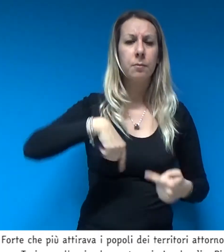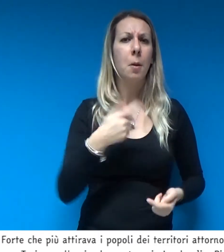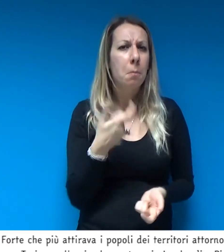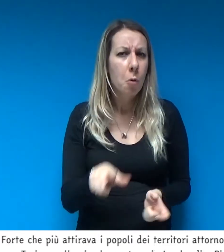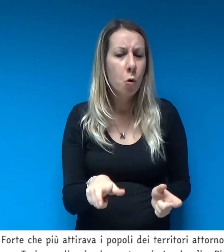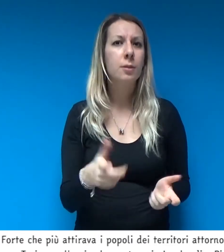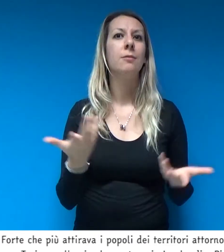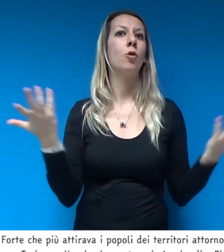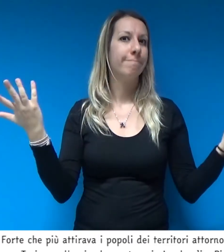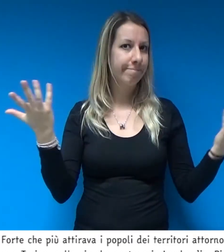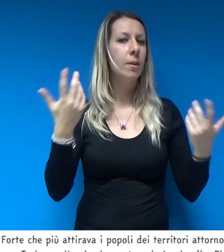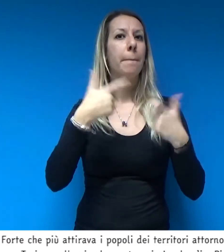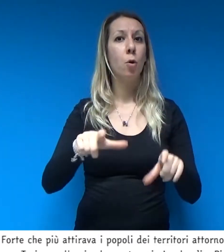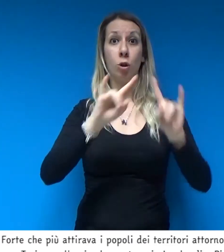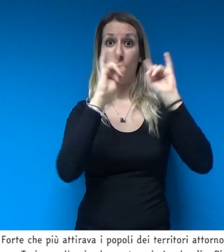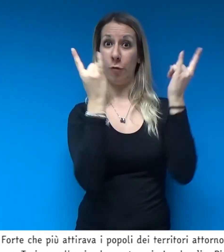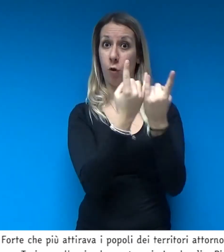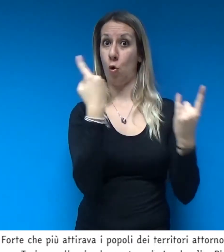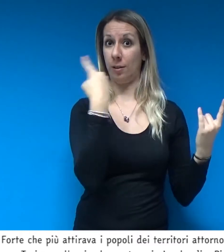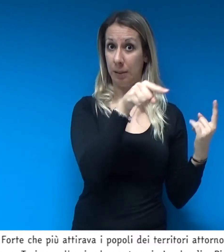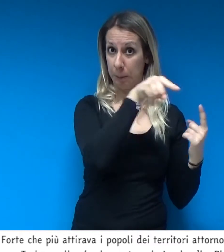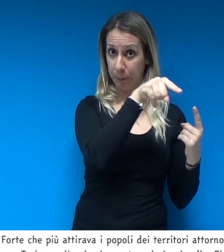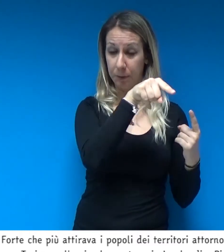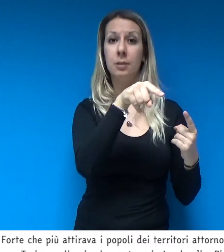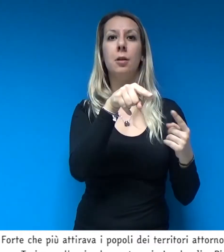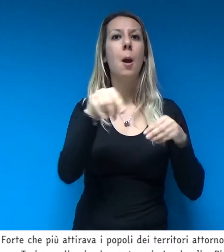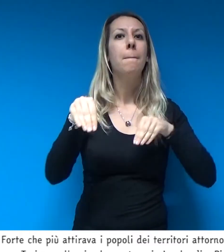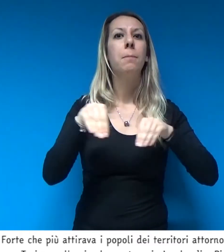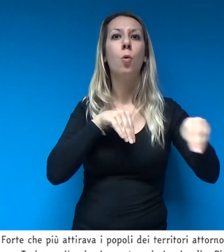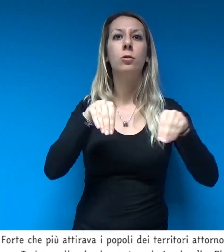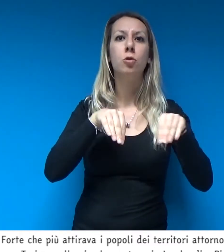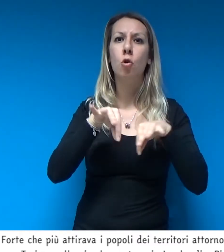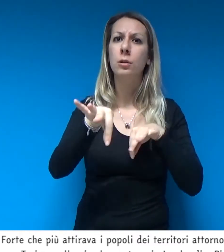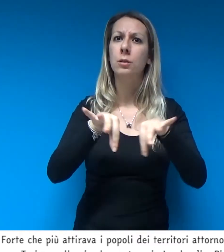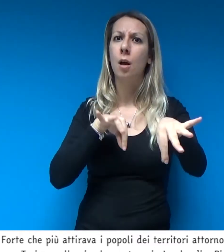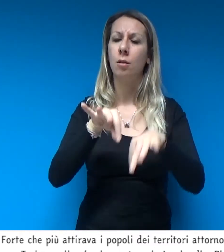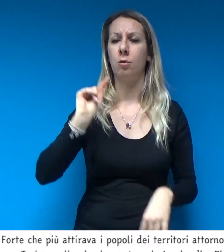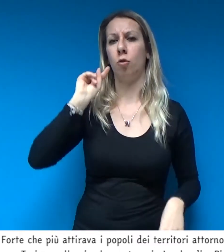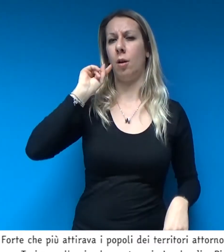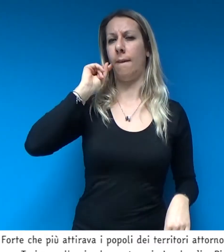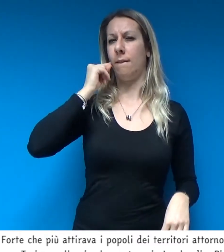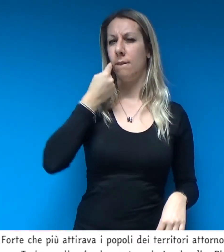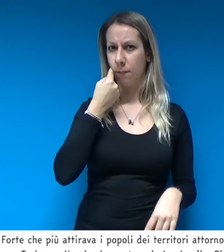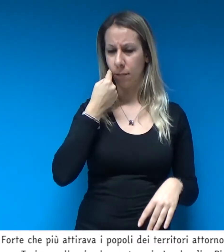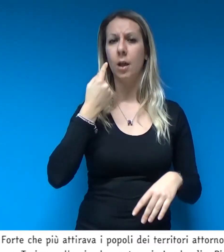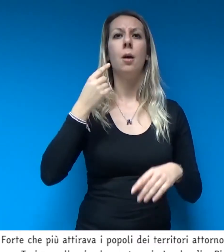la caratteristica del forte che più attirava i popoli dei territori attorno era la sua posizione